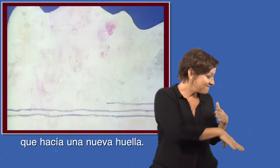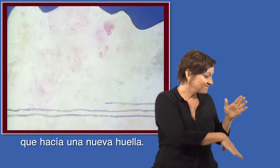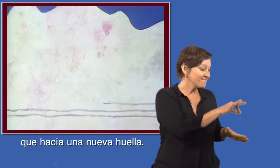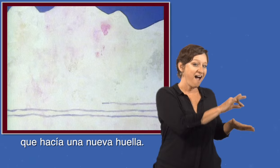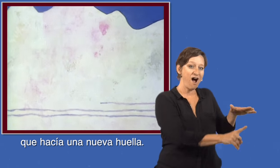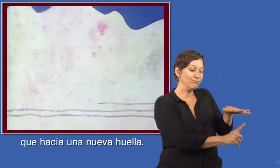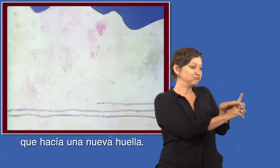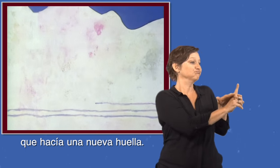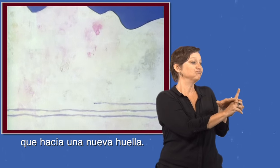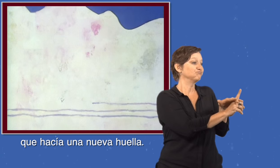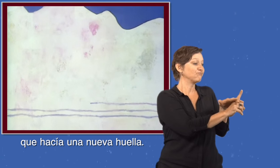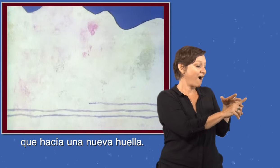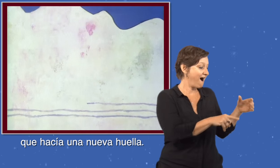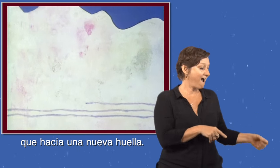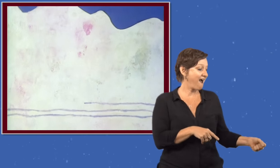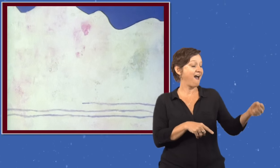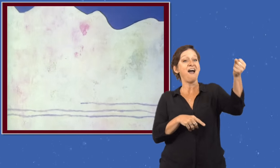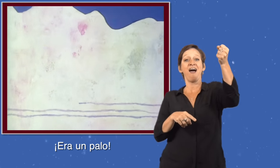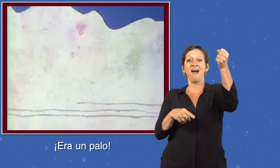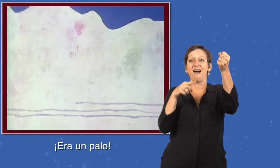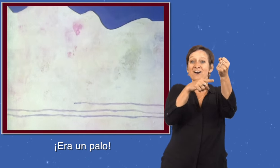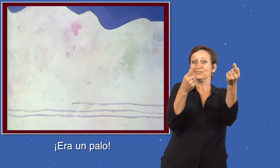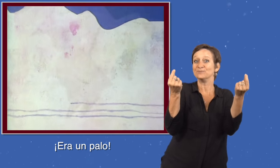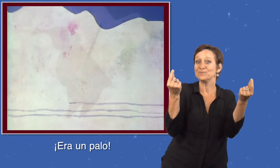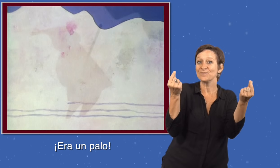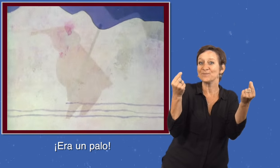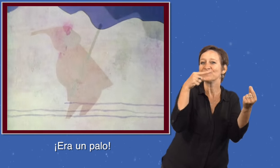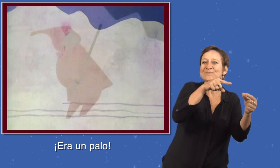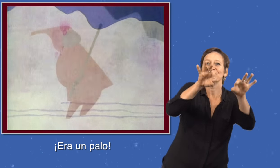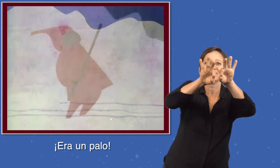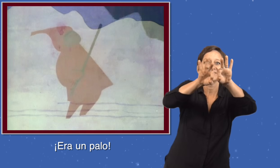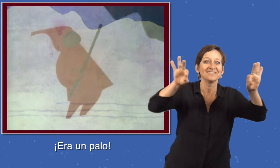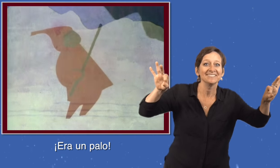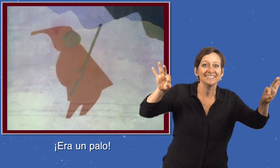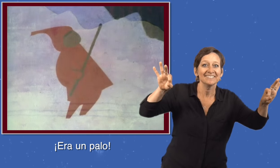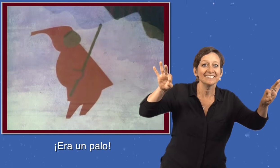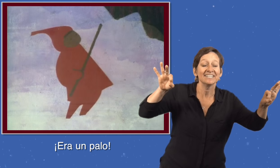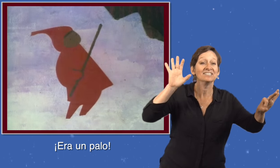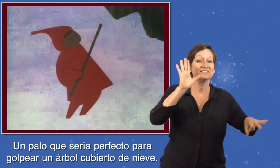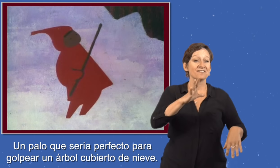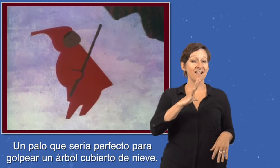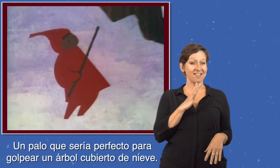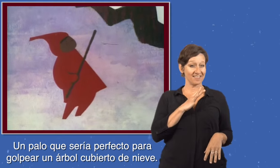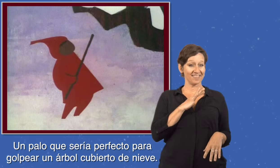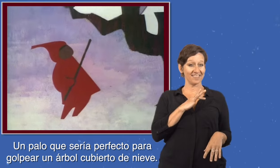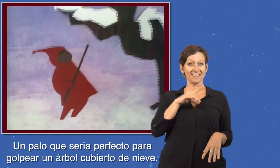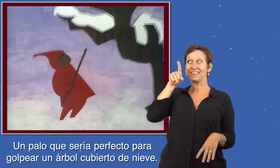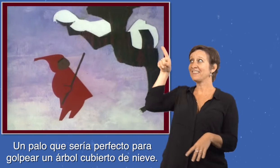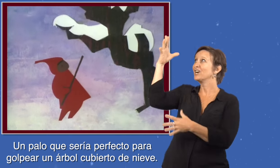huella. ¡Era un palo! Un palo que sería